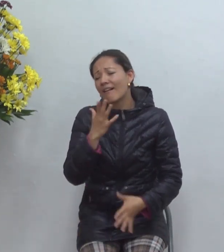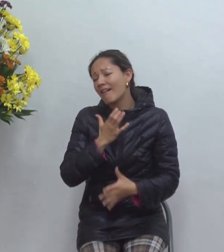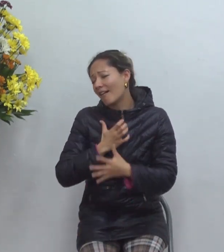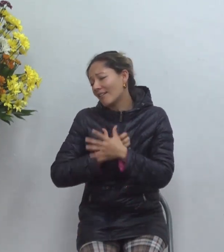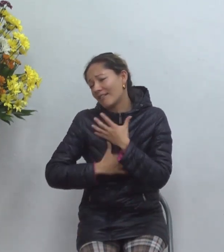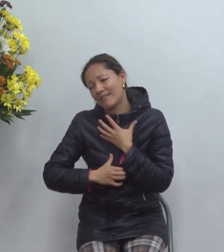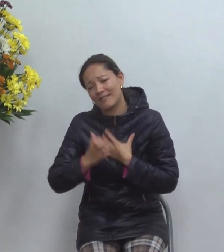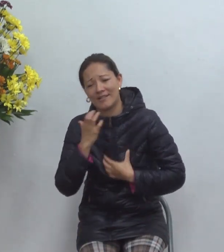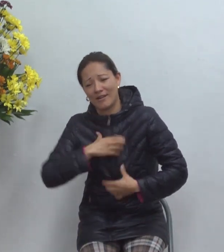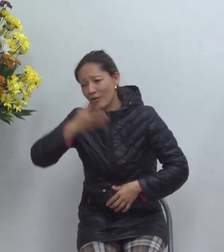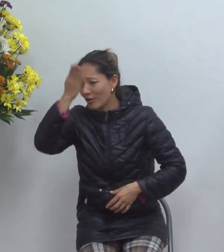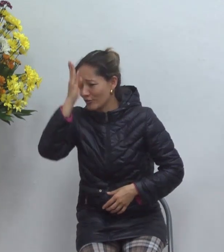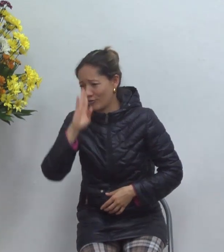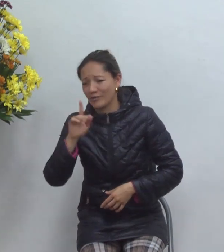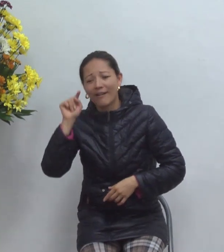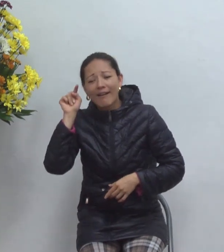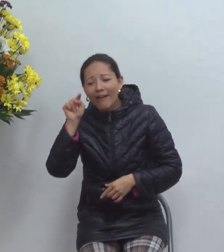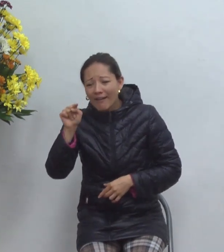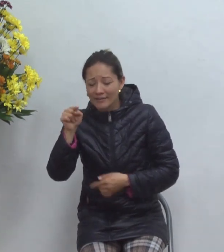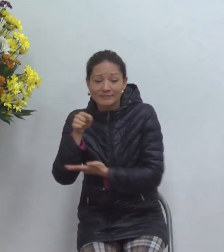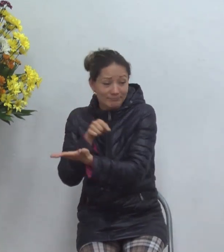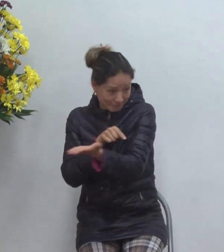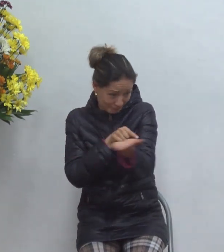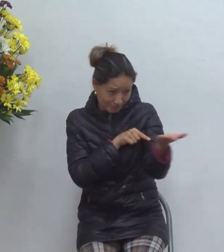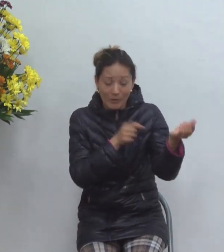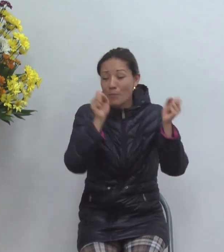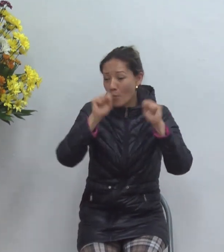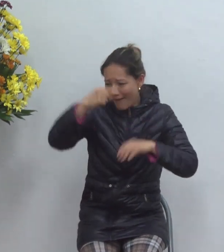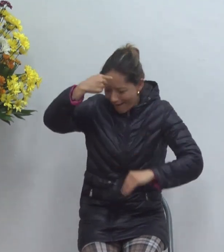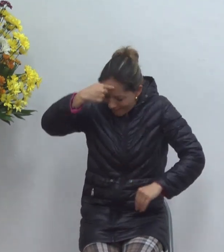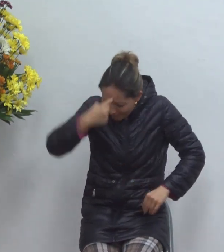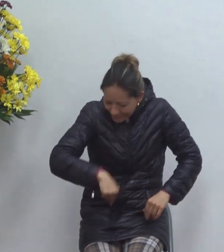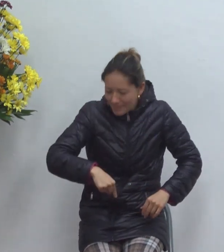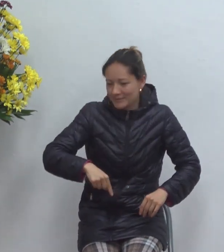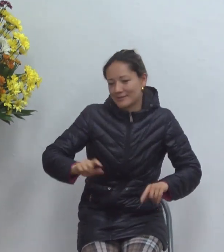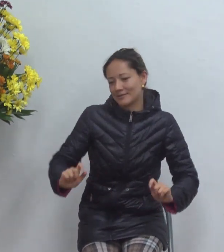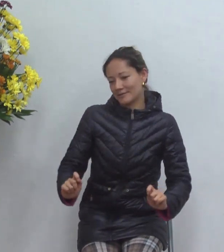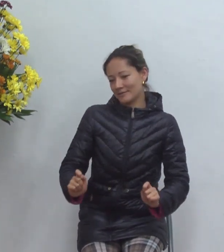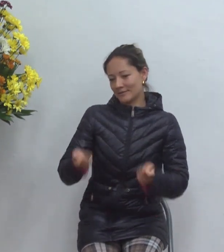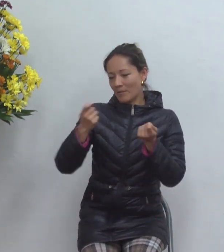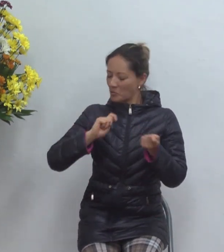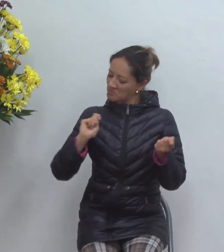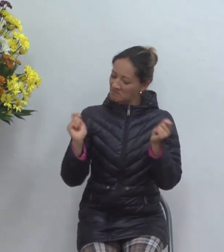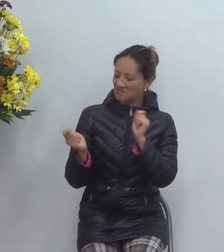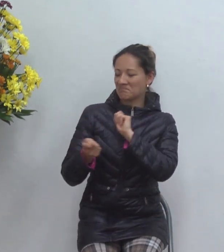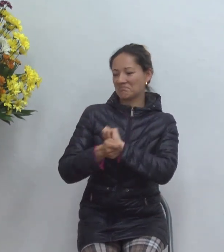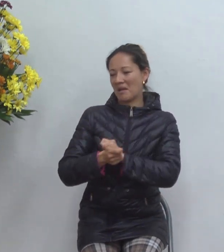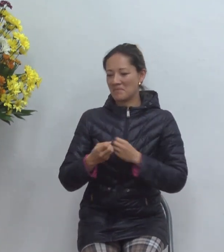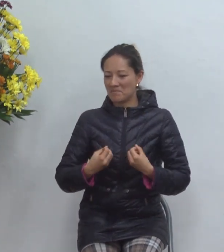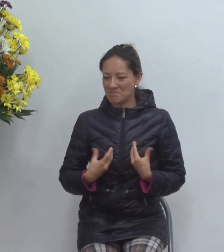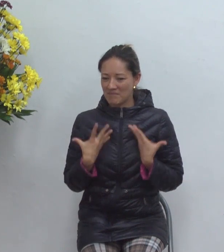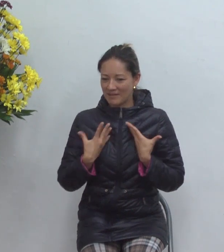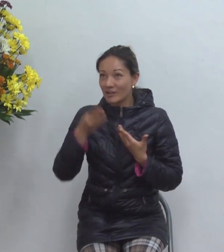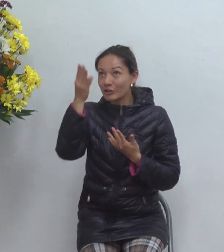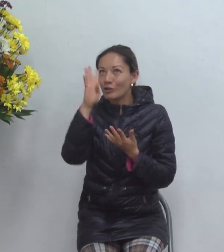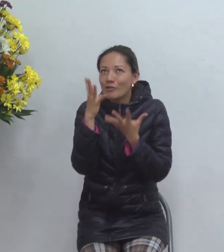deseo eso es lo que Dios quiere Dios anhela coger estas vidas de lúcer de